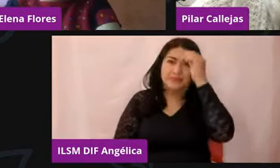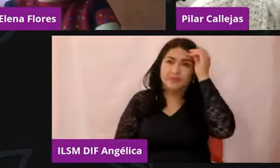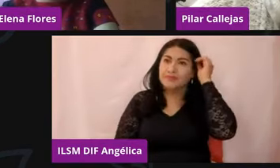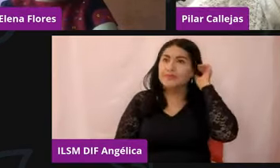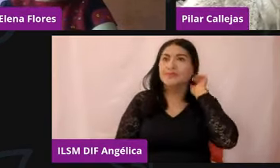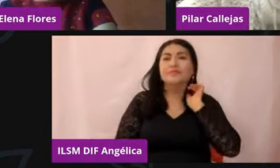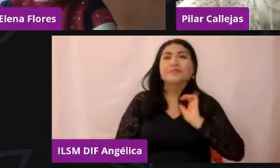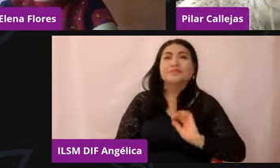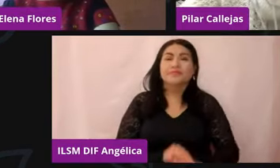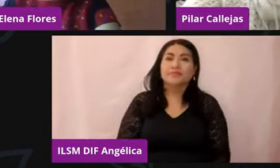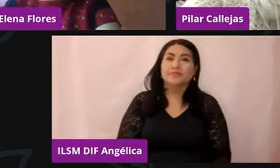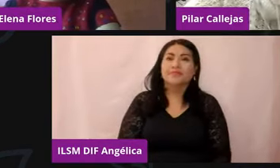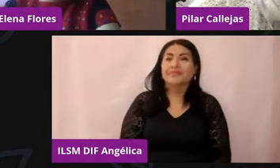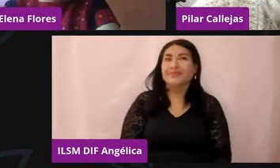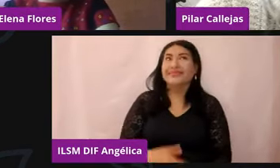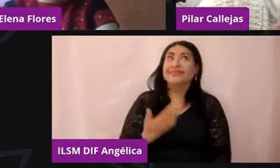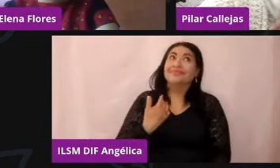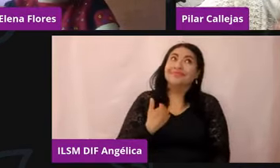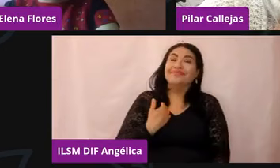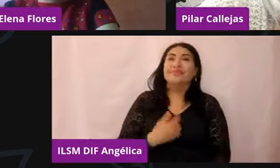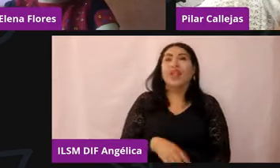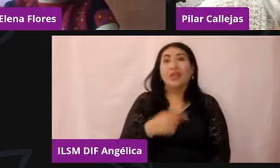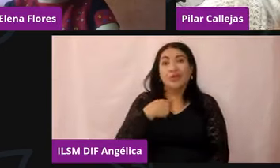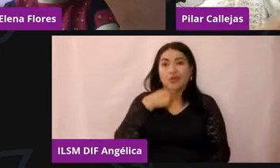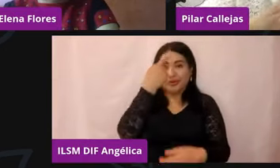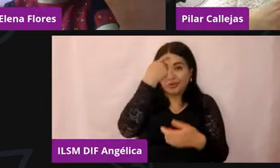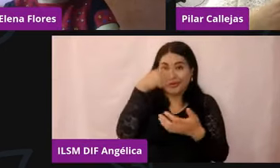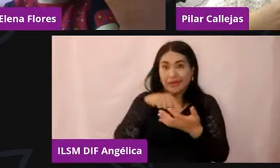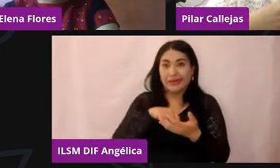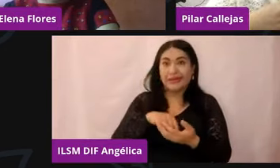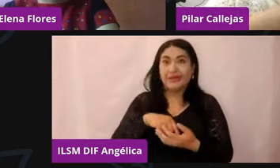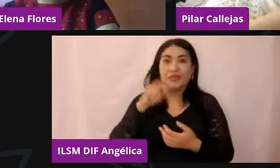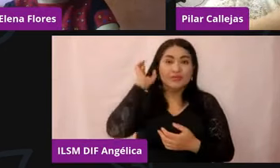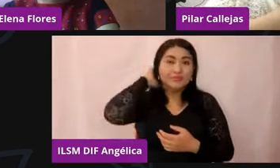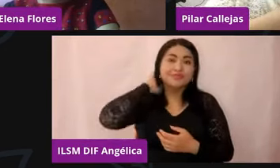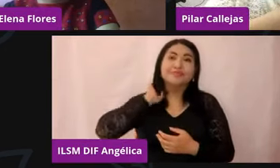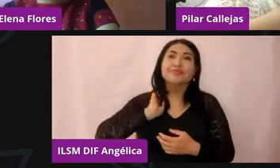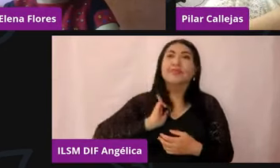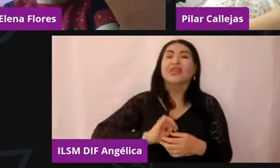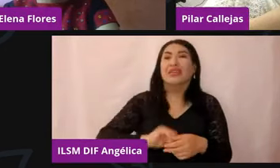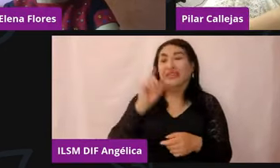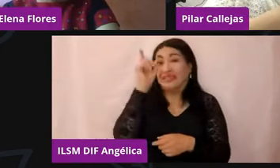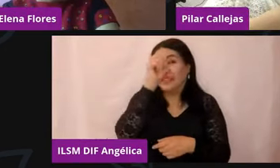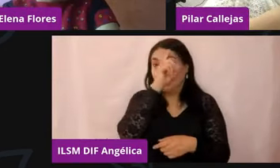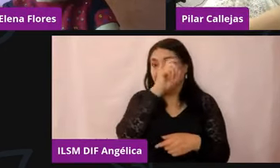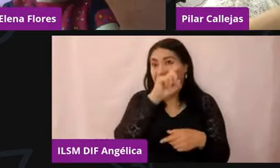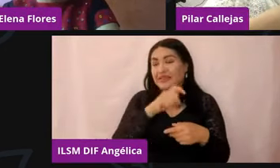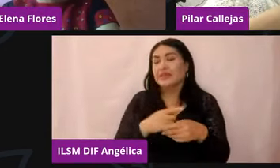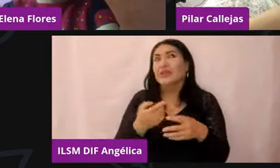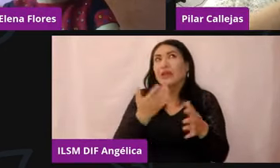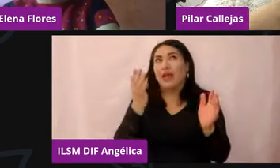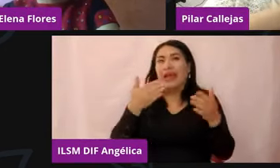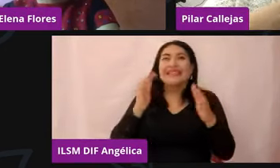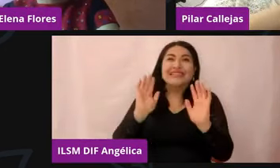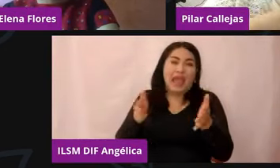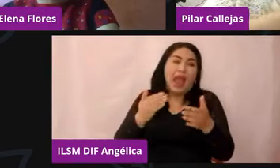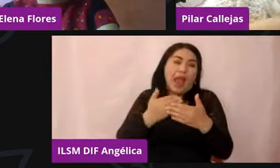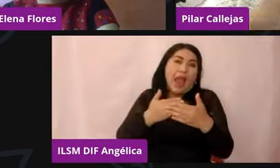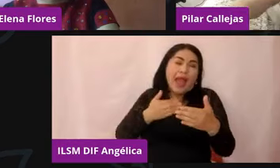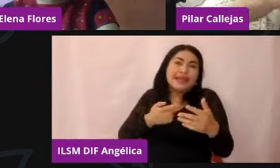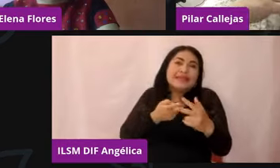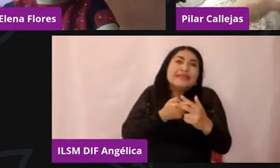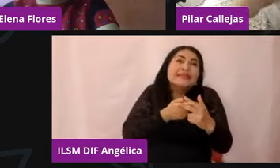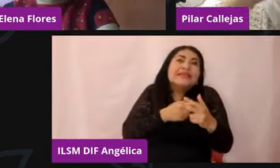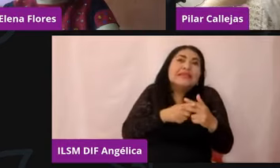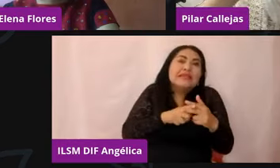Pues a mí me parece que ya, o sea, creo que lo fuerte fue el principio en el que se tenía que entender